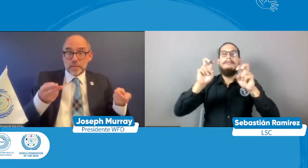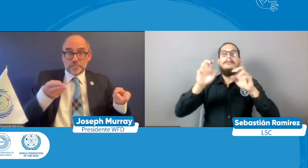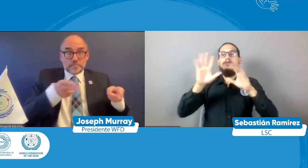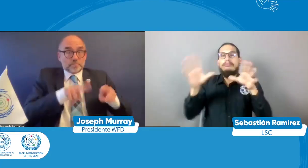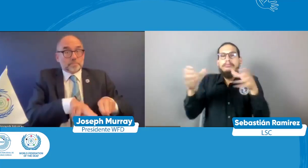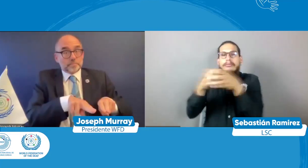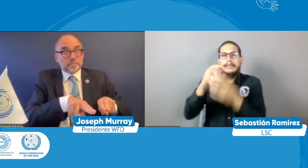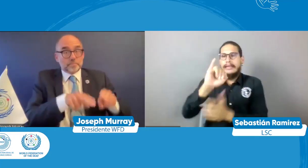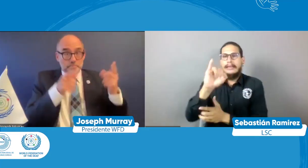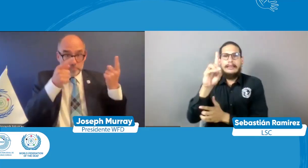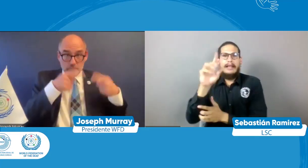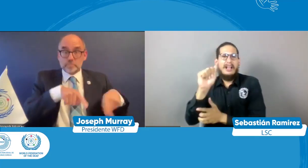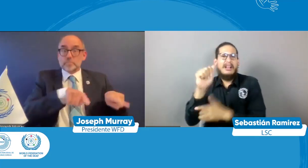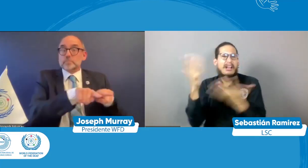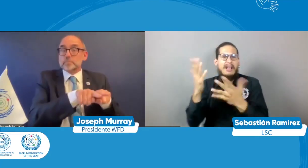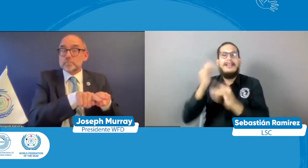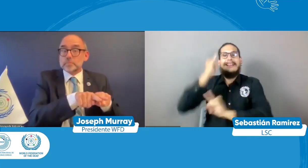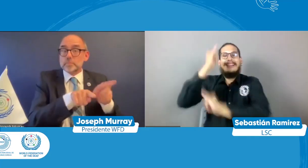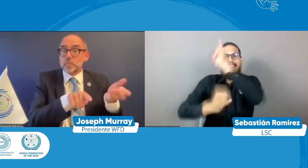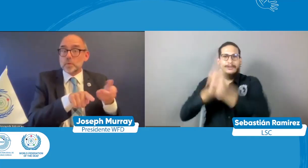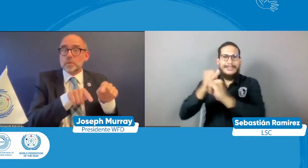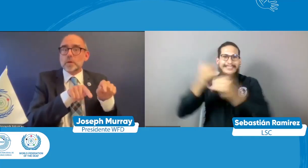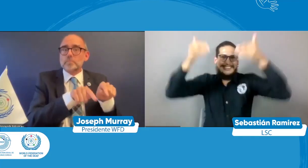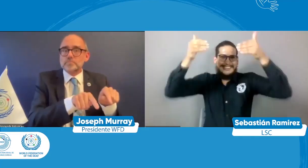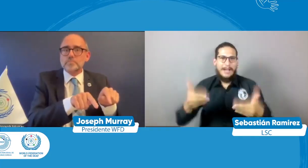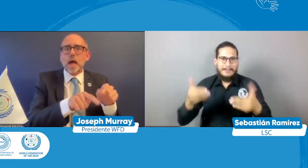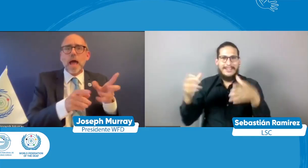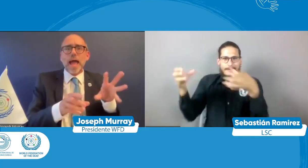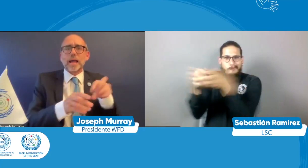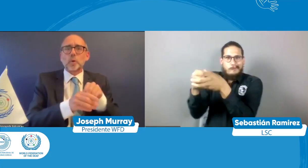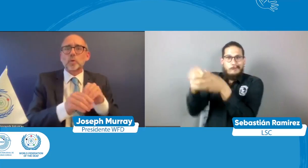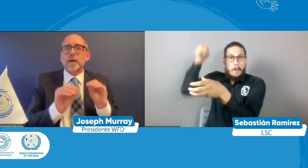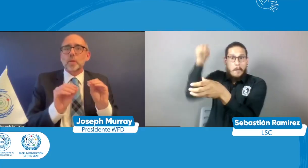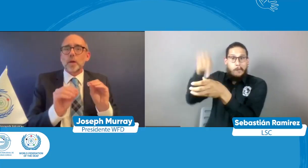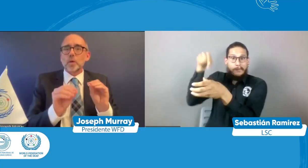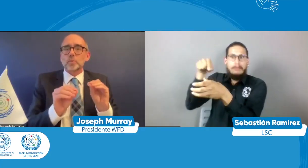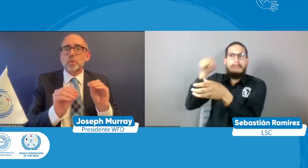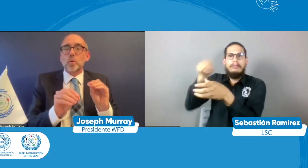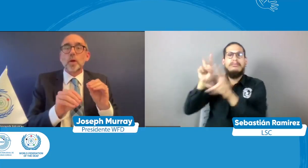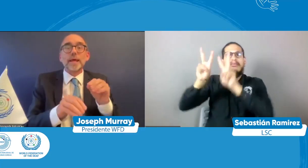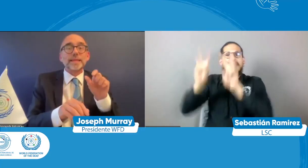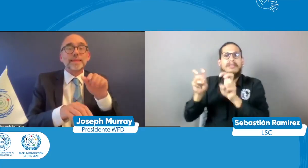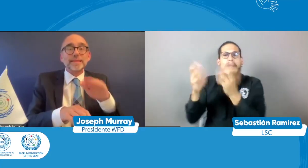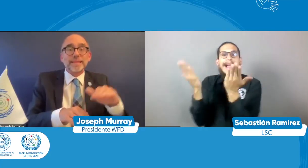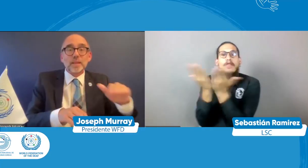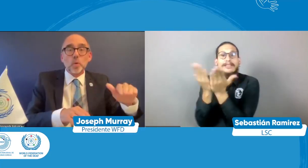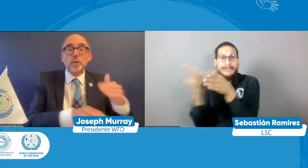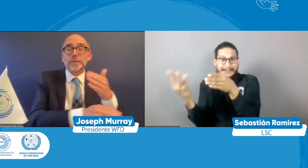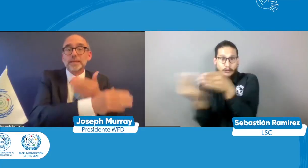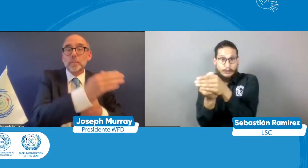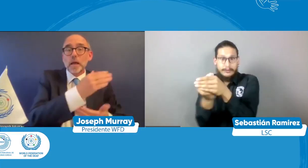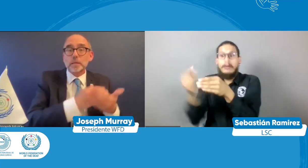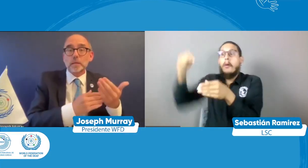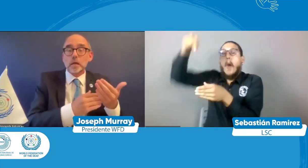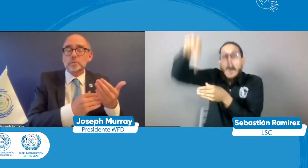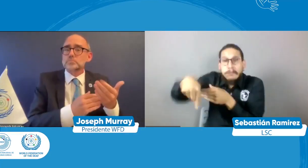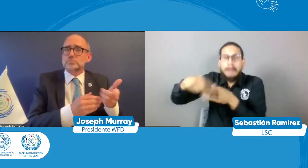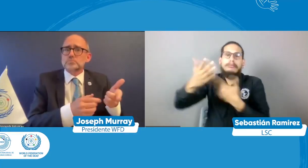por ejemplo con la Alianza Internacional de la Discapacidad hemos estado trabajando con ellos en el tema de educación inclusiva para